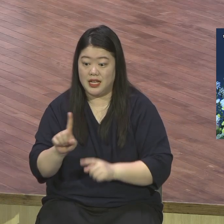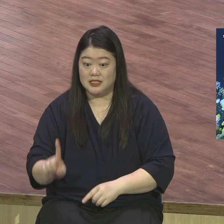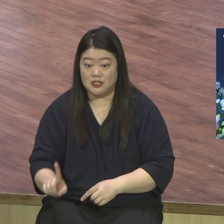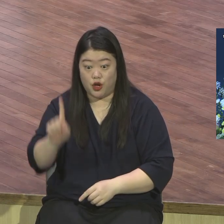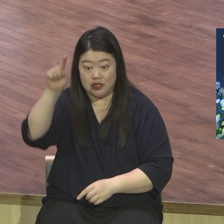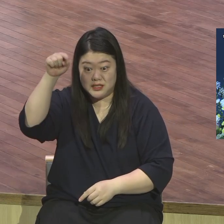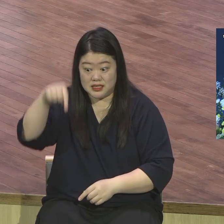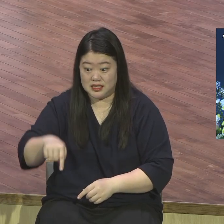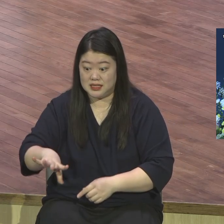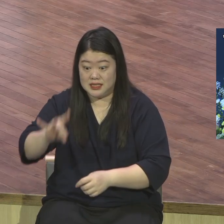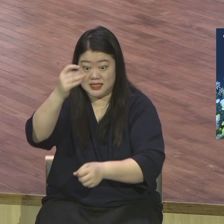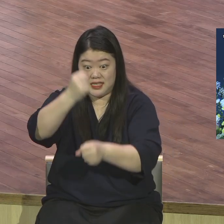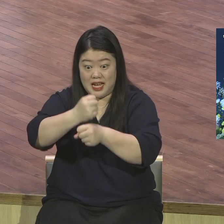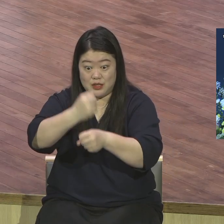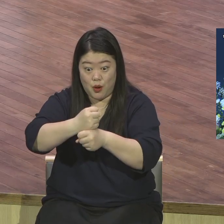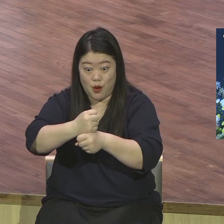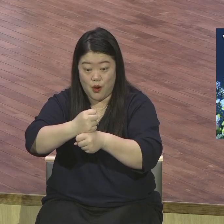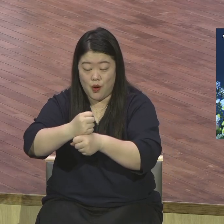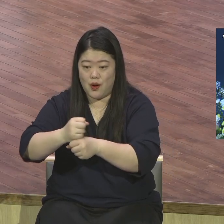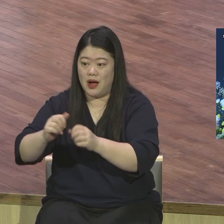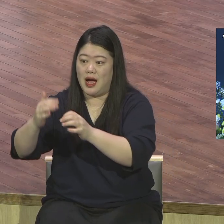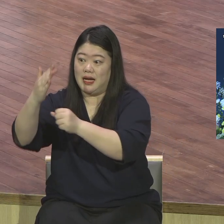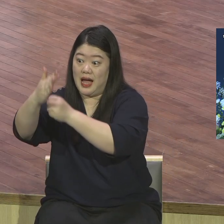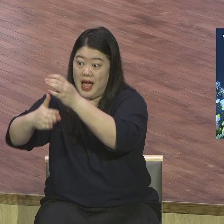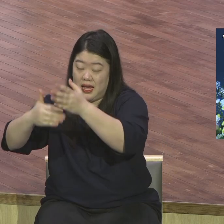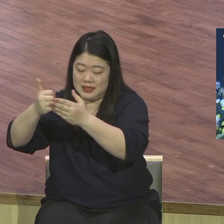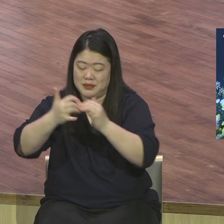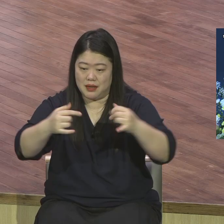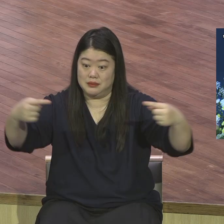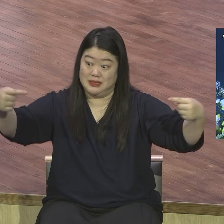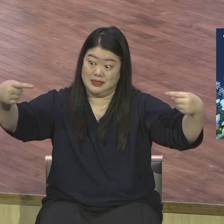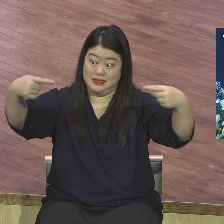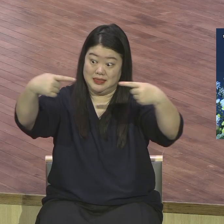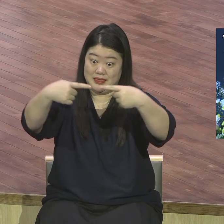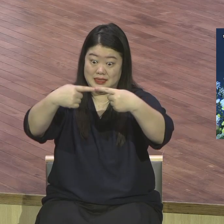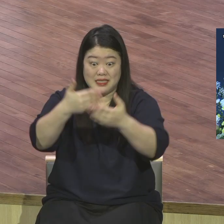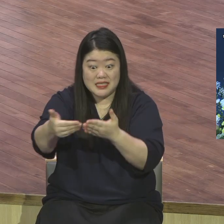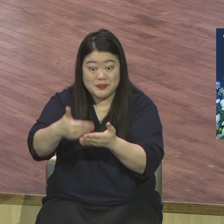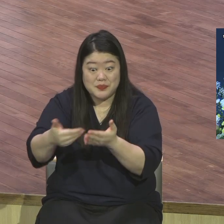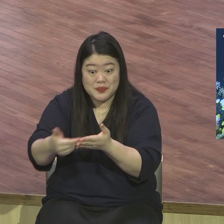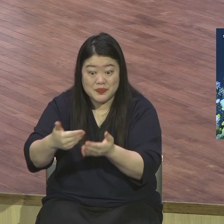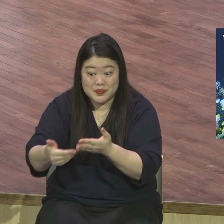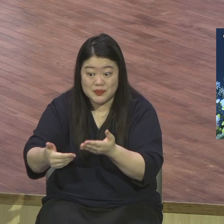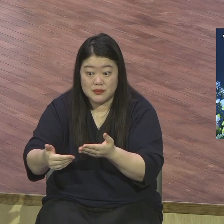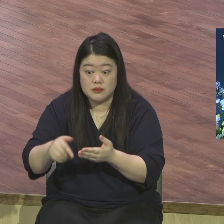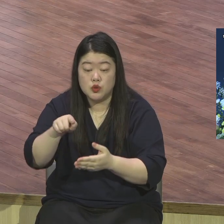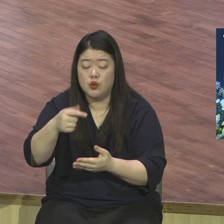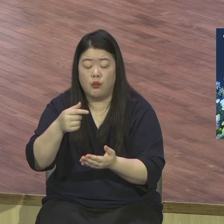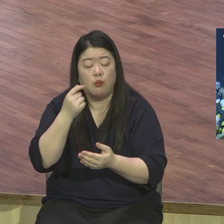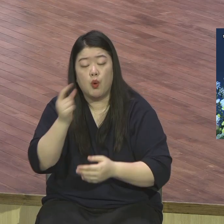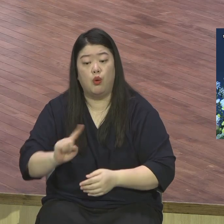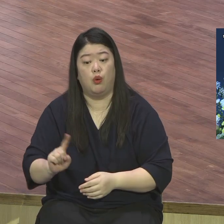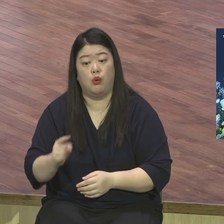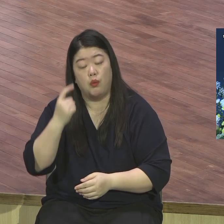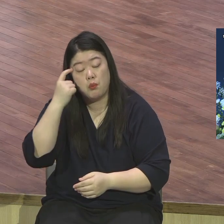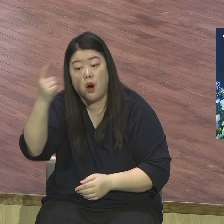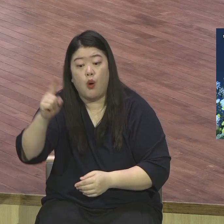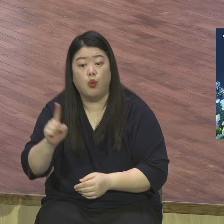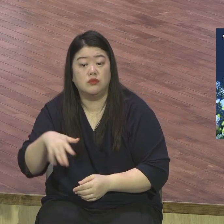기도하는 사람들이 창조적 능력을 받아가 성경을 한 거예요 거의 대부분이 그래요 잔머리